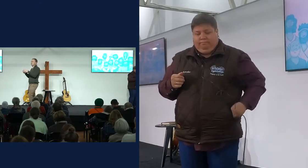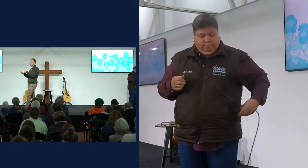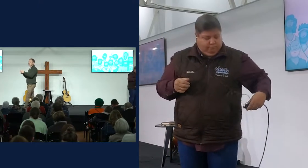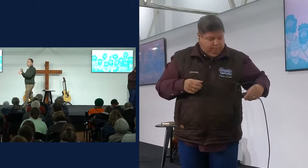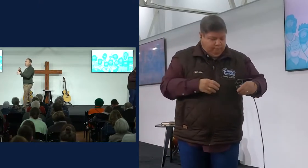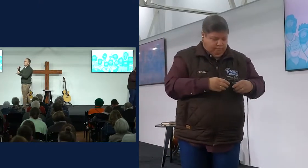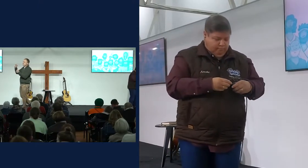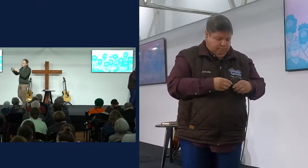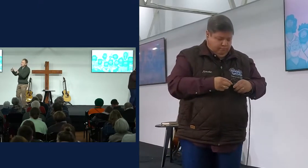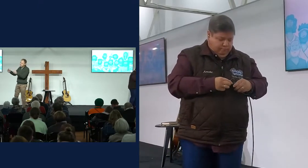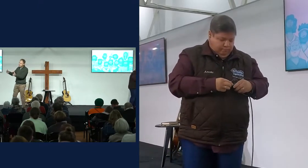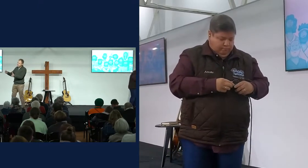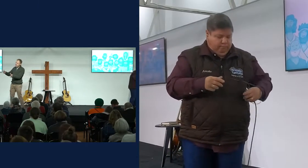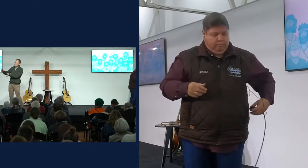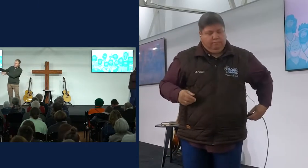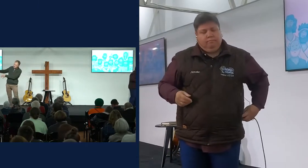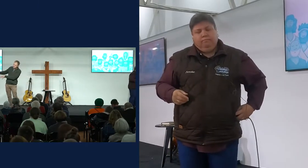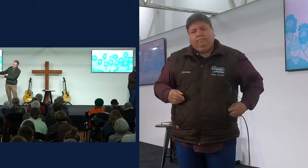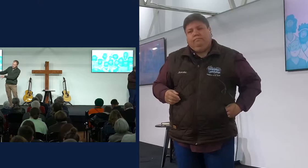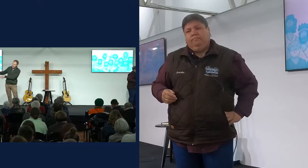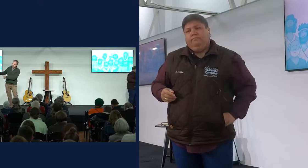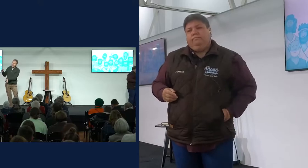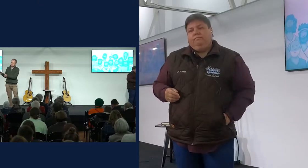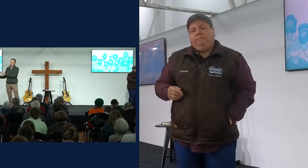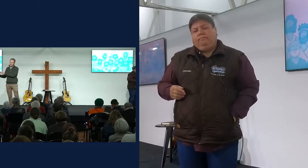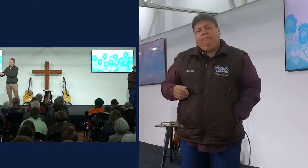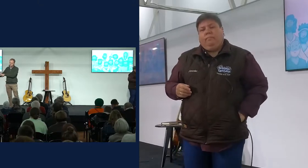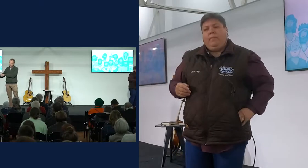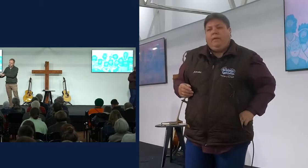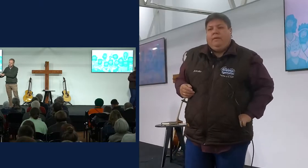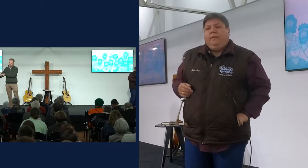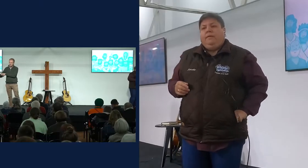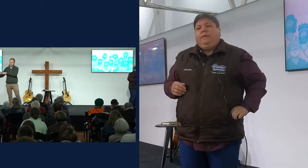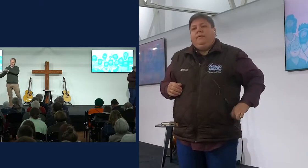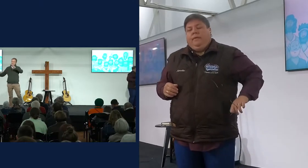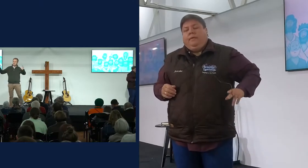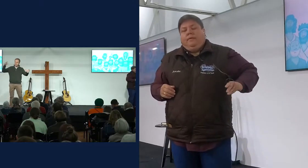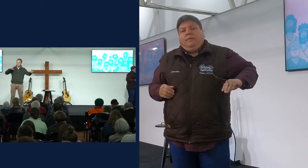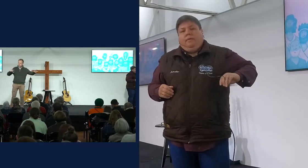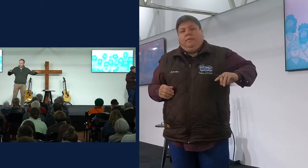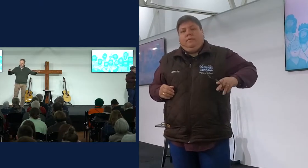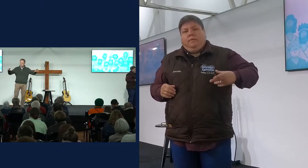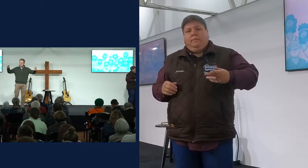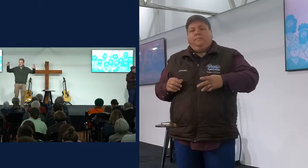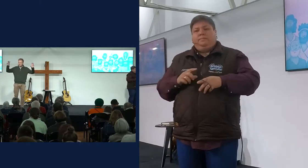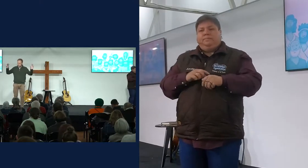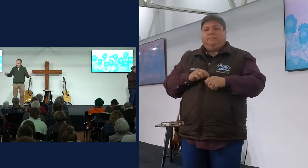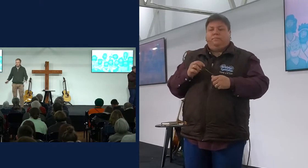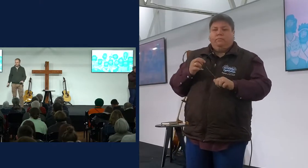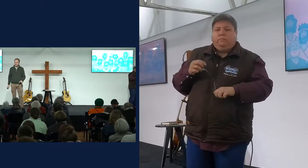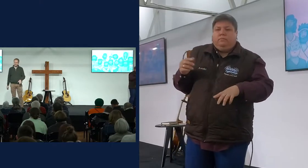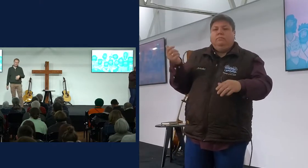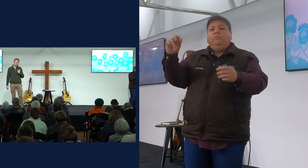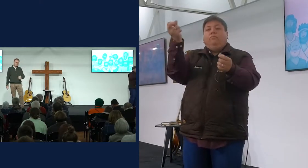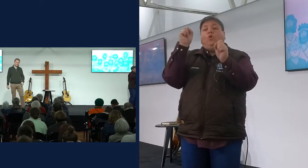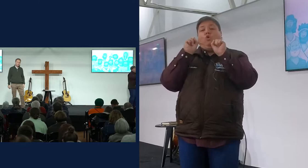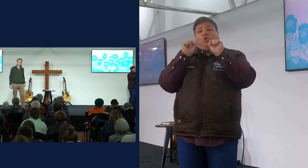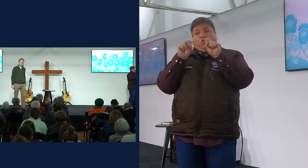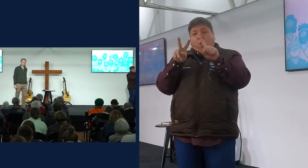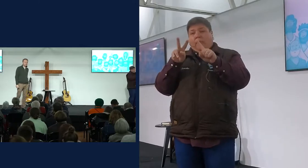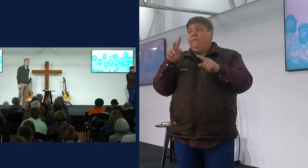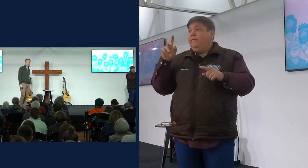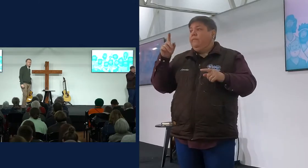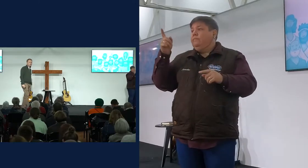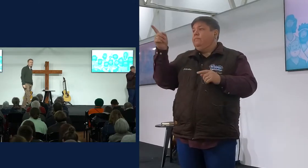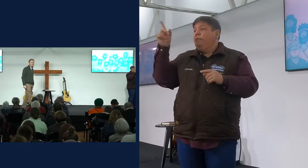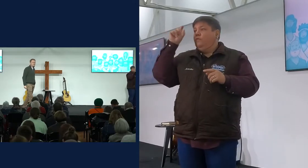Samuel was ook type Richter, maar hy was meer een profeet, hy was die oorgang naar die koning toe. So weet julle weet waar ons nou is, daar was 12 Richters, daar is hulle allemaal